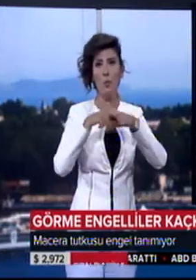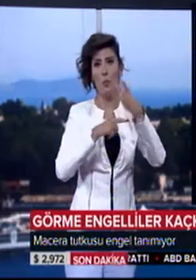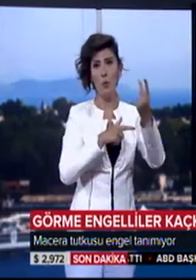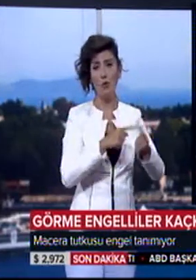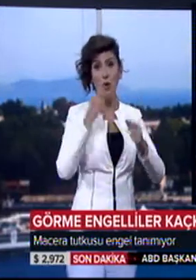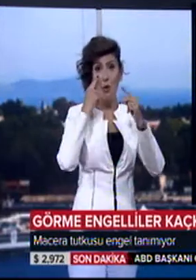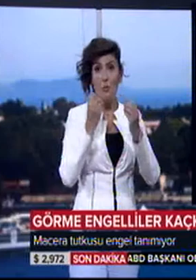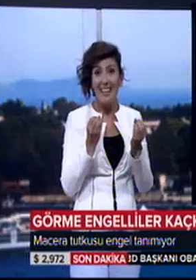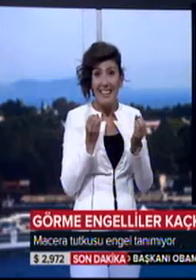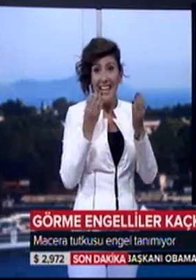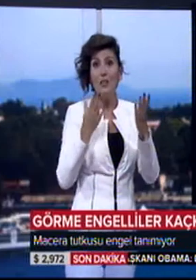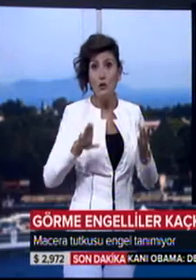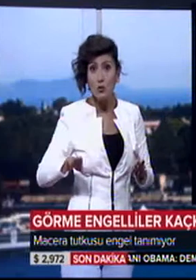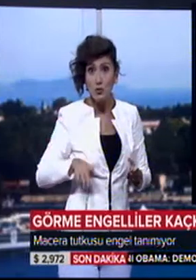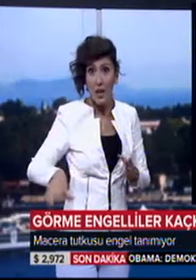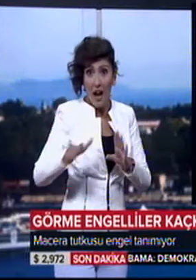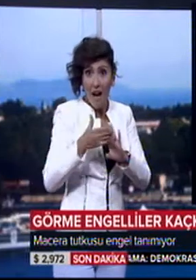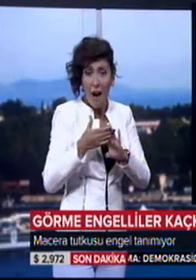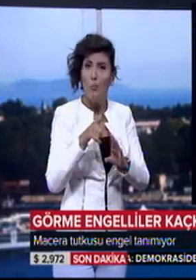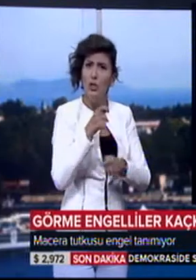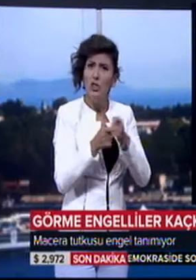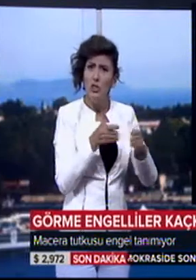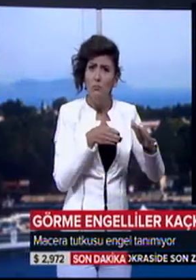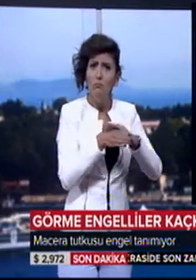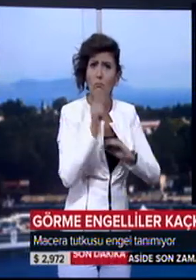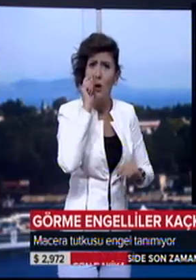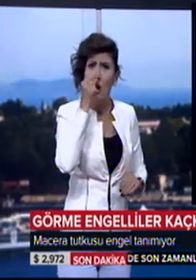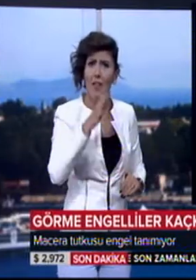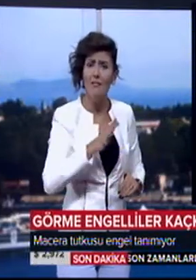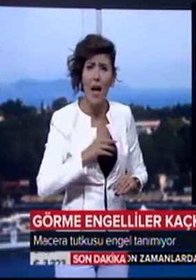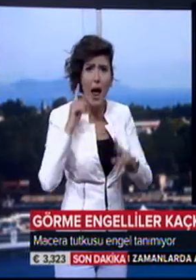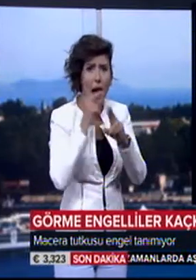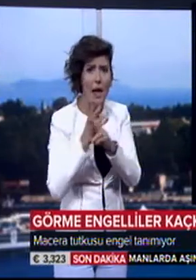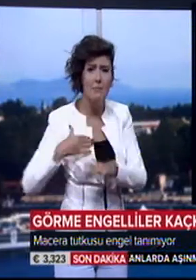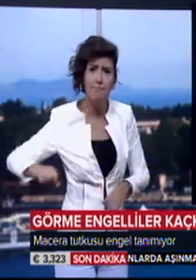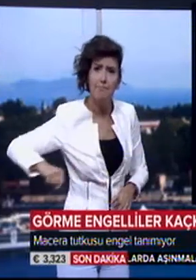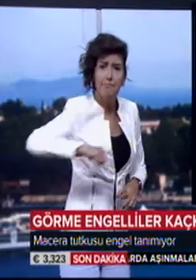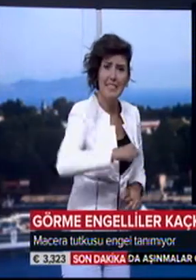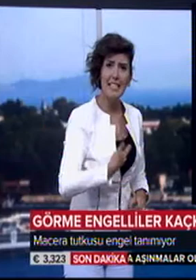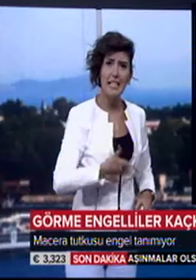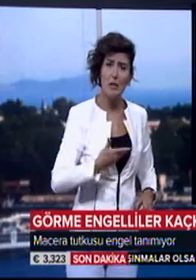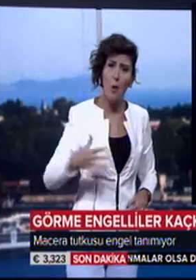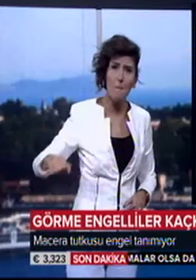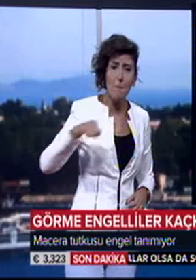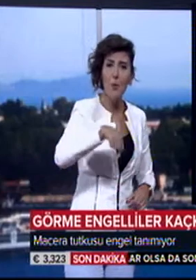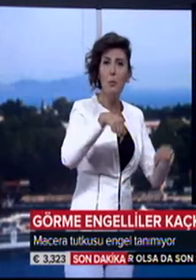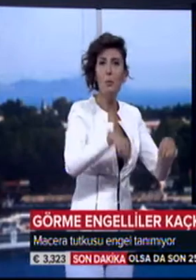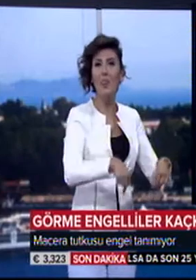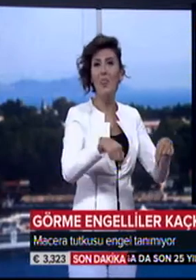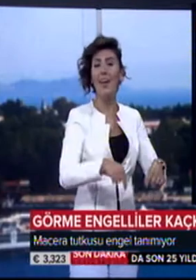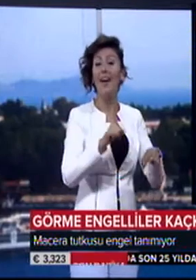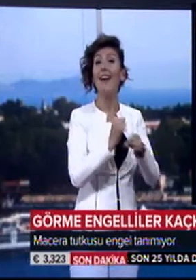Ölme tersizli olan arkadaşların da bu işin içerisinde olabileceğini hayal ettik, arzuladık. Bugün buradayız.